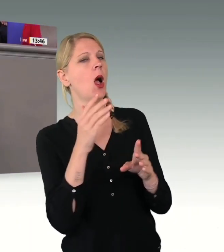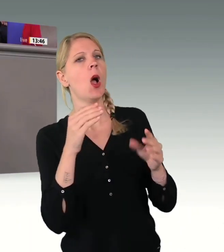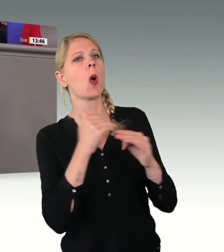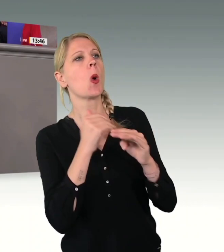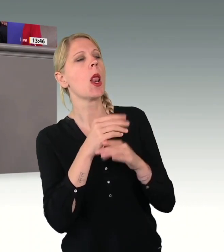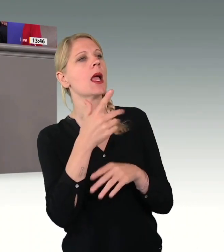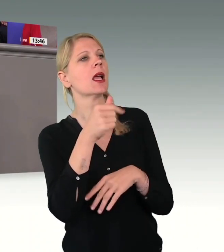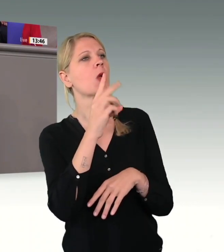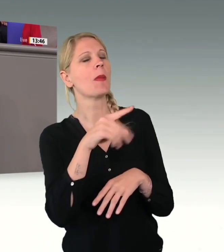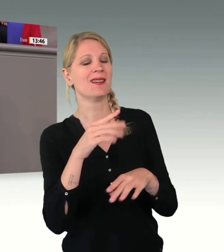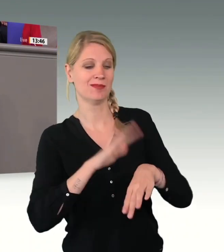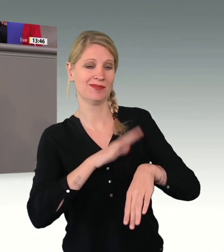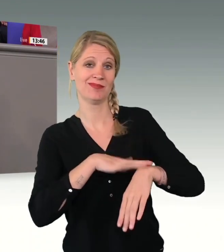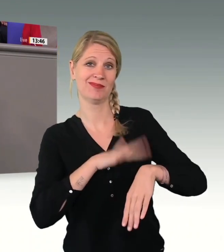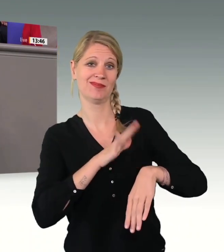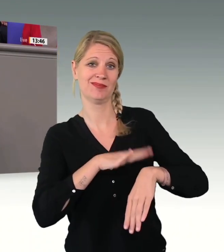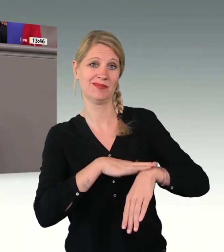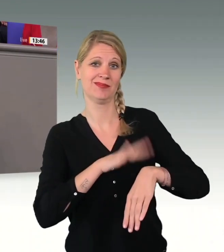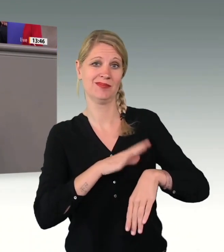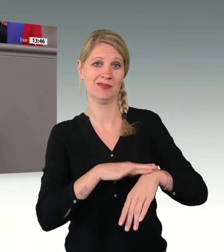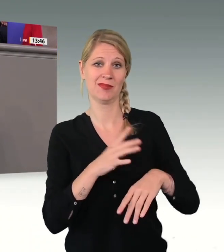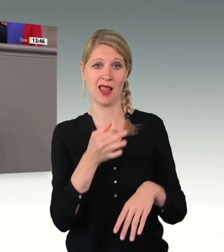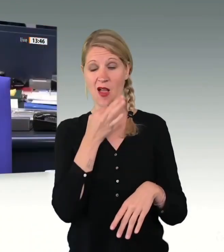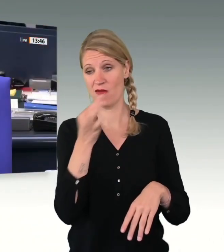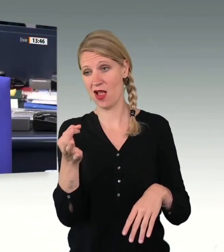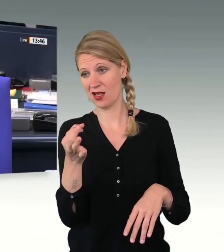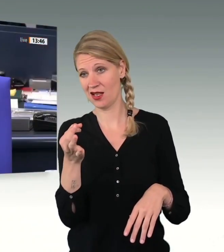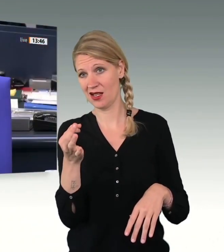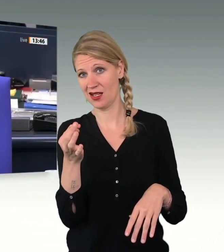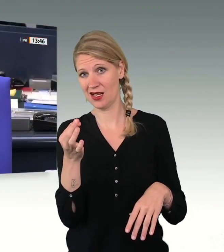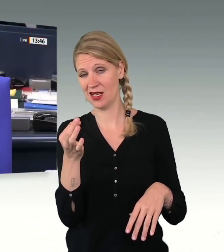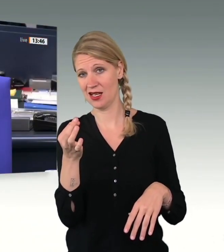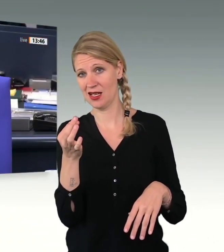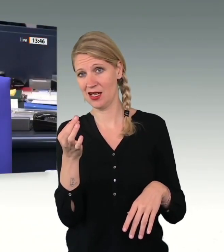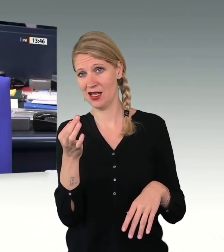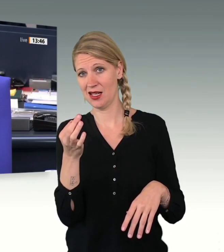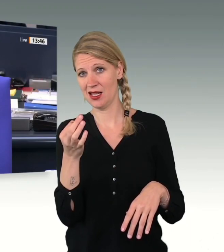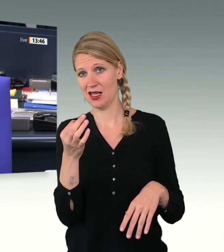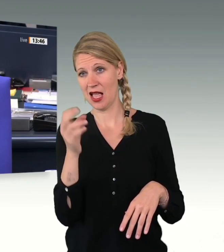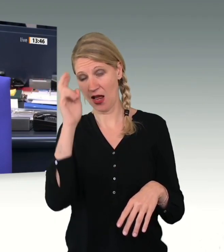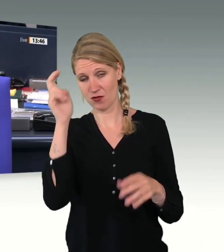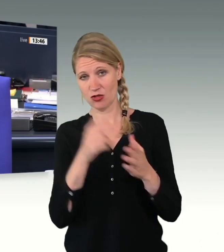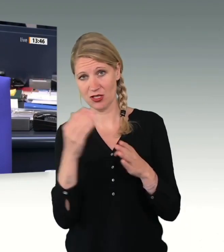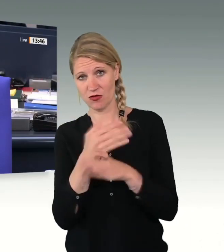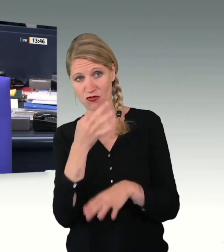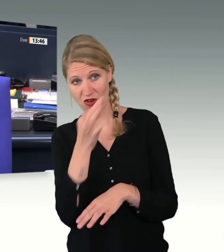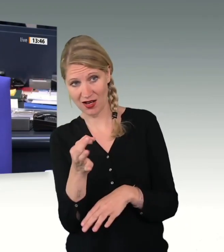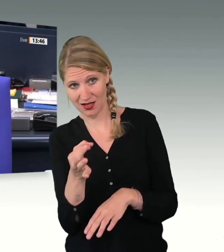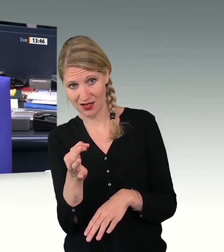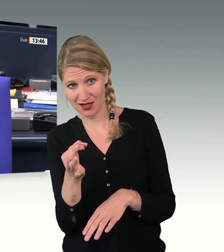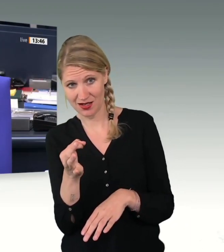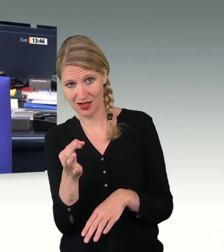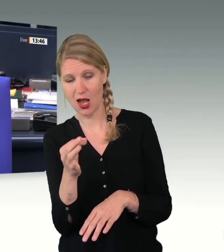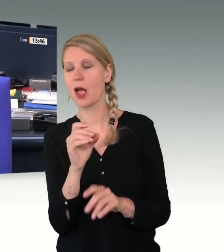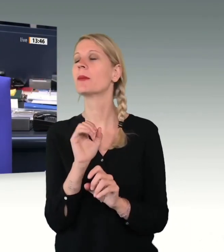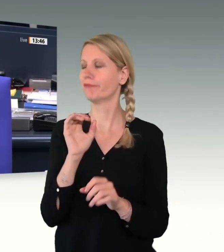angehalten, ob Sie eine Frage oder Bemerkung des Kollegen Oster zulassen. Sehr gerne, Kollege Oster.